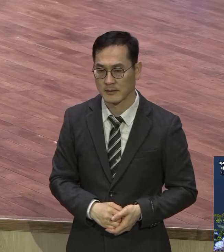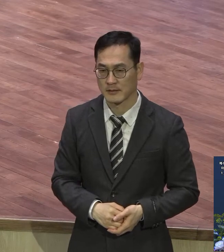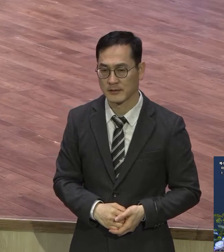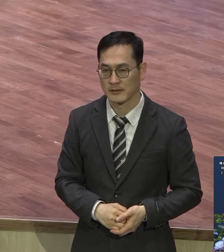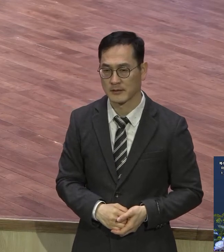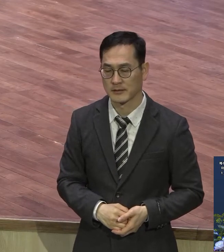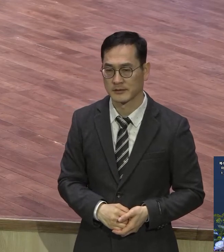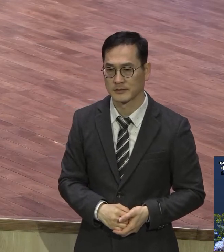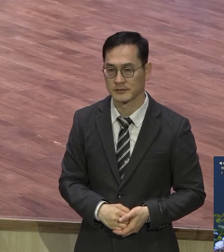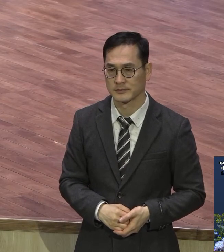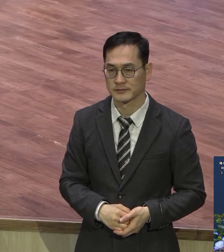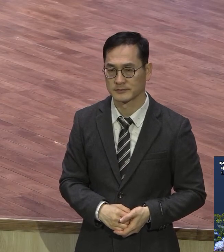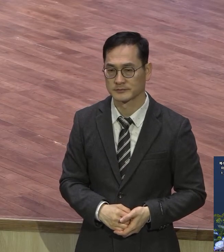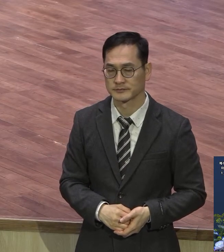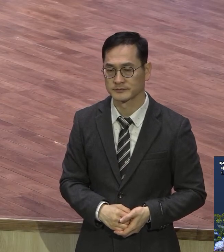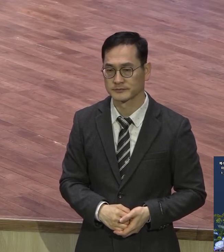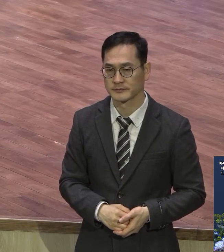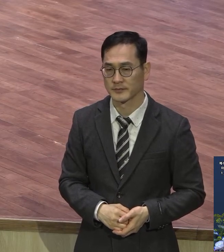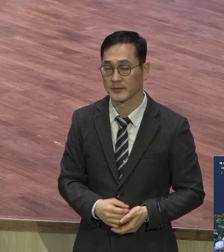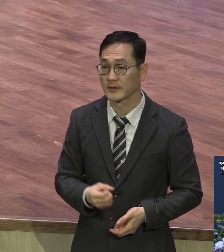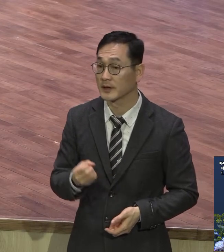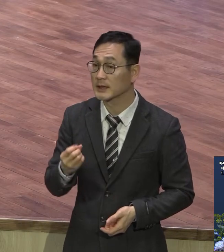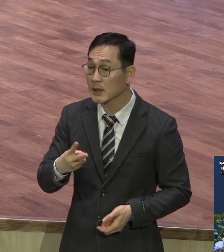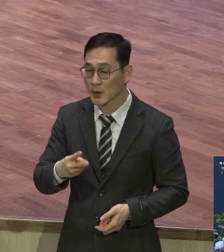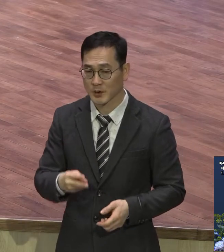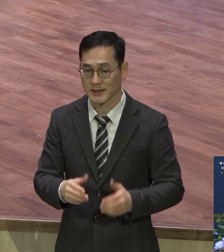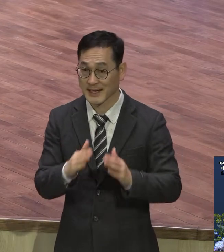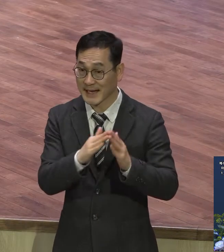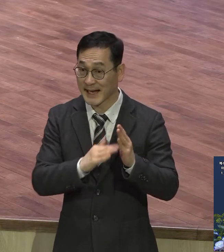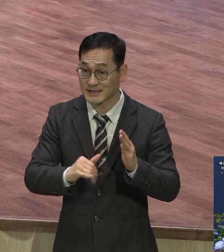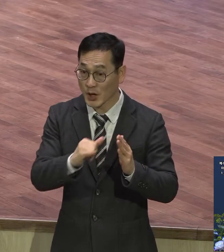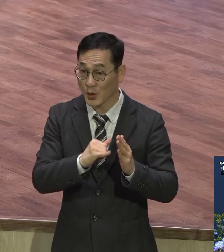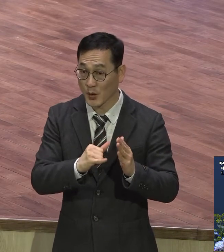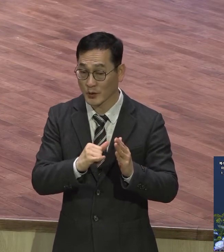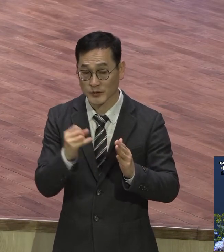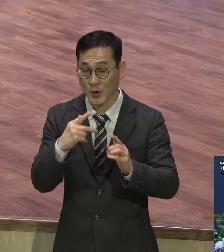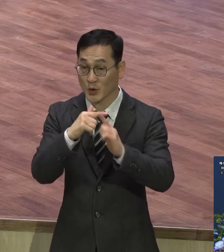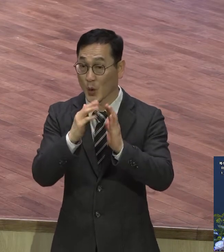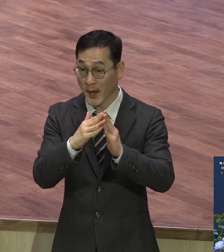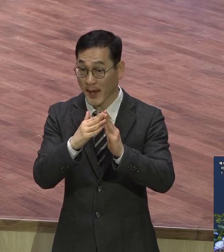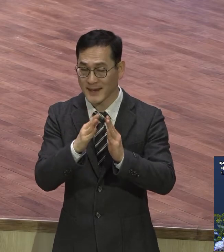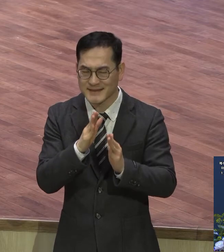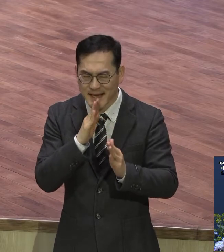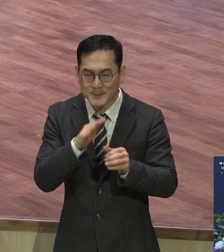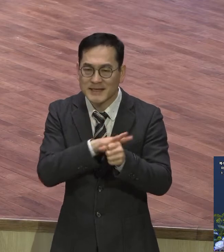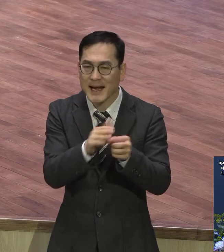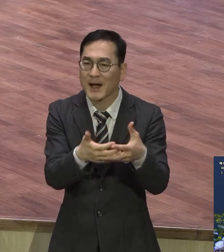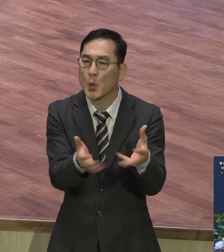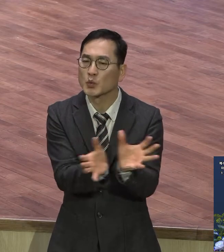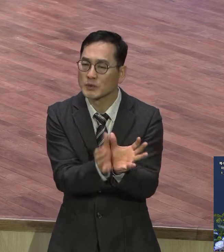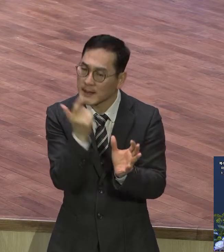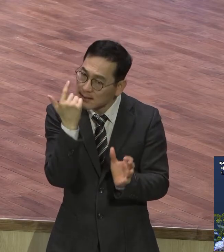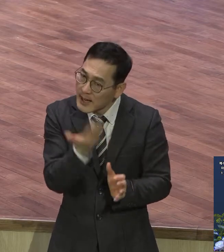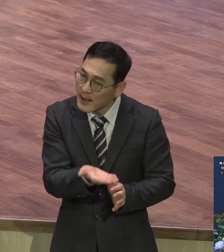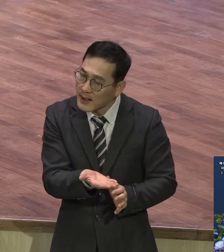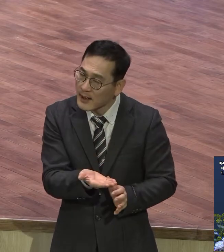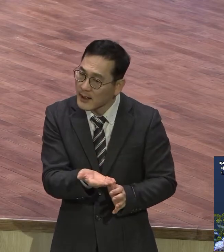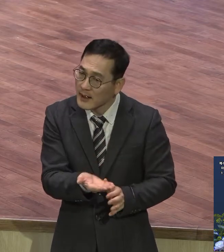세 번째 가정과 교회는 참 사랑의 공동체인가 무슨 말인가 하면 신전지 빠진 사람들을